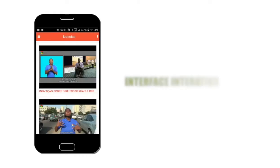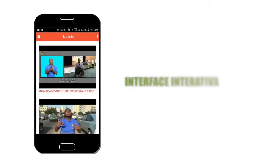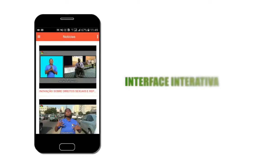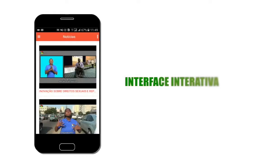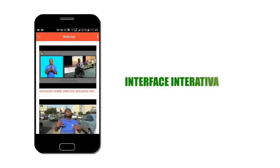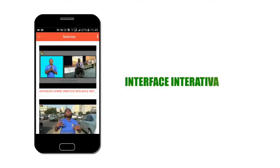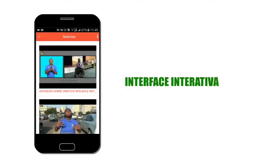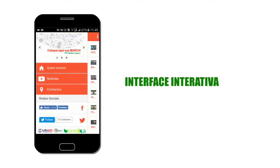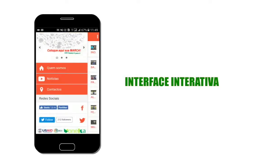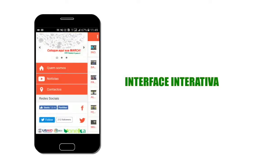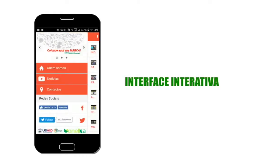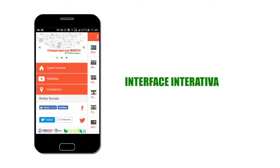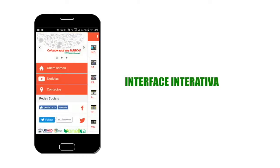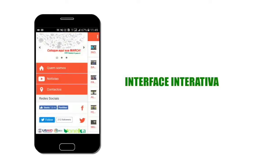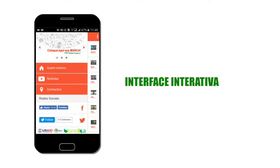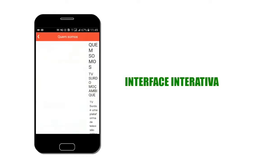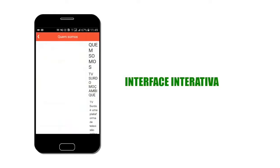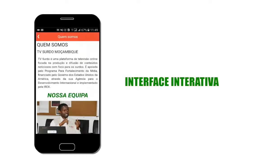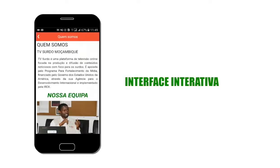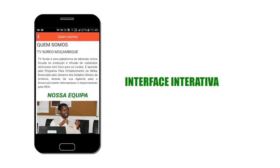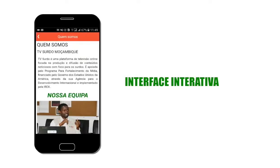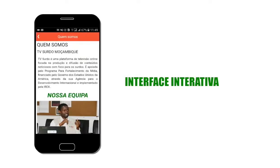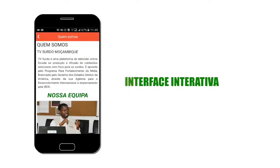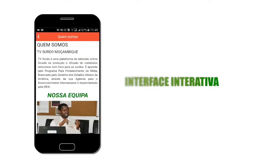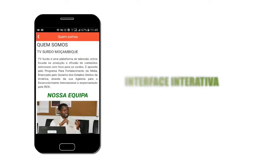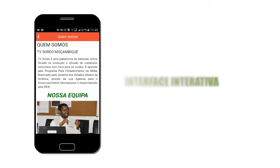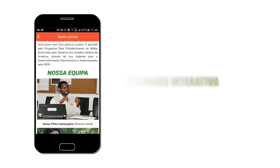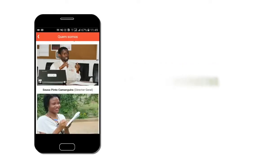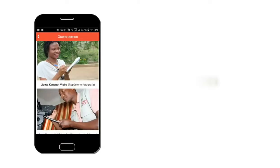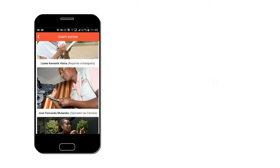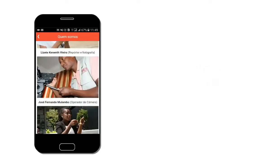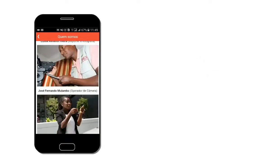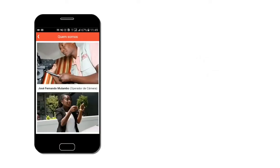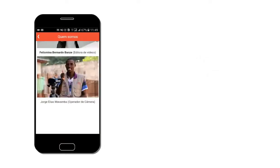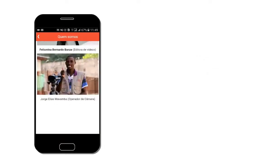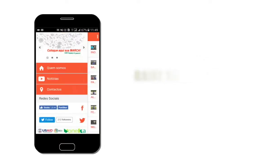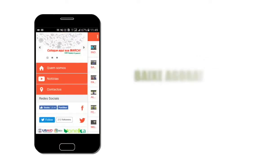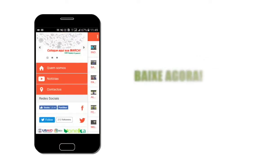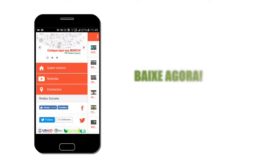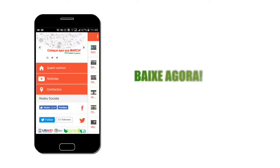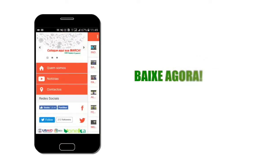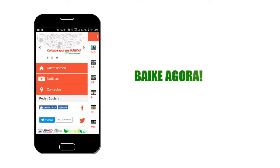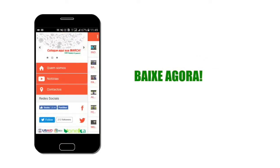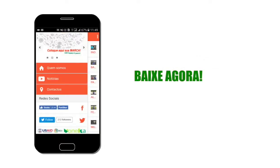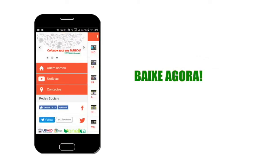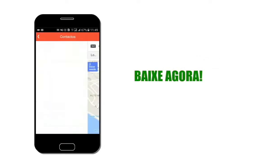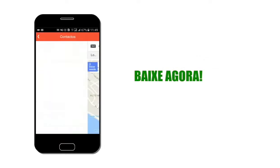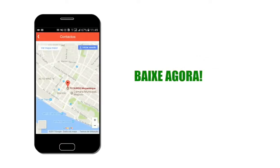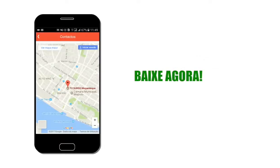Possui uma interface bastante interativa. De que está à espera? Baixe agora. TV